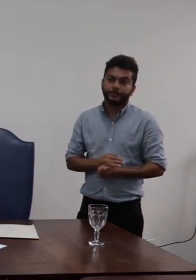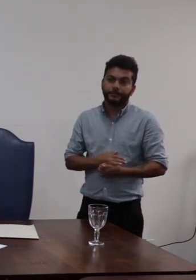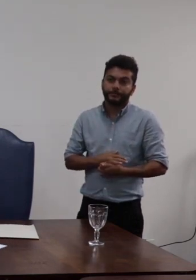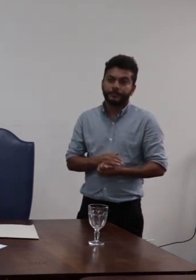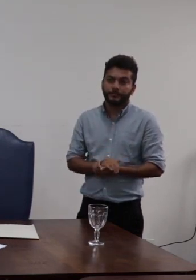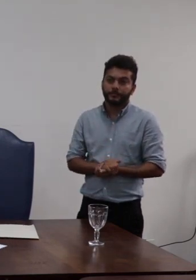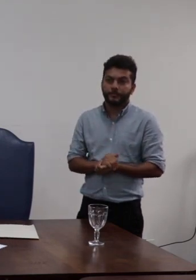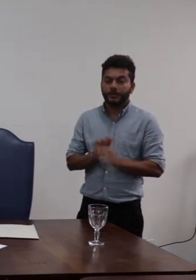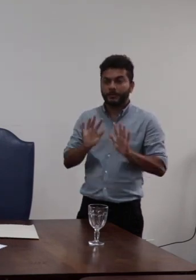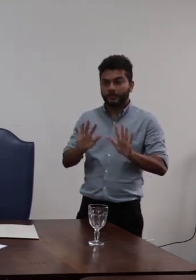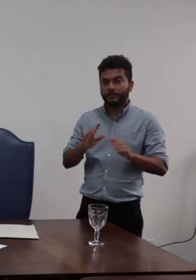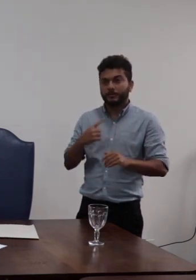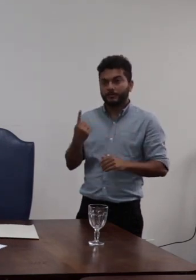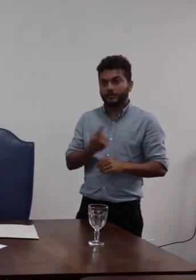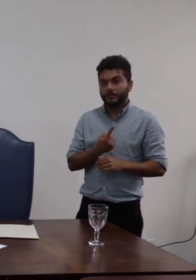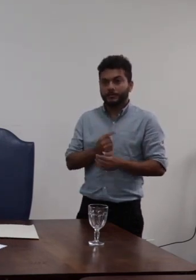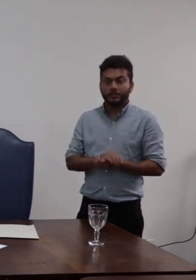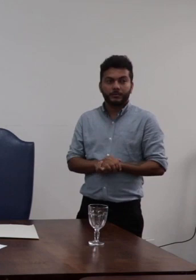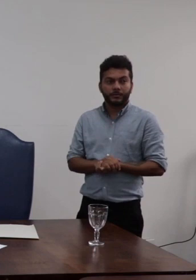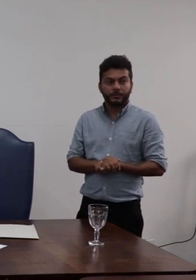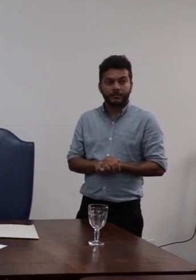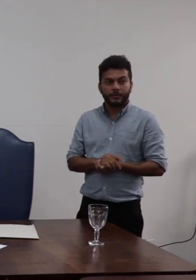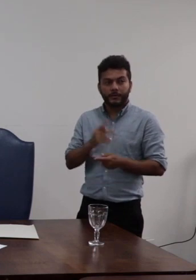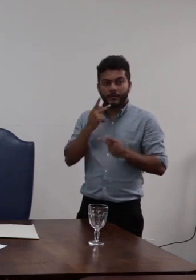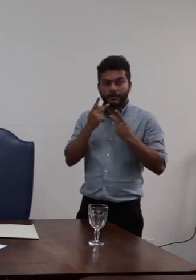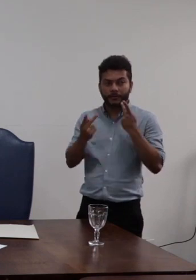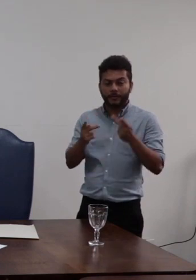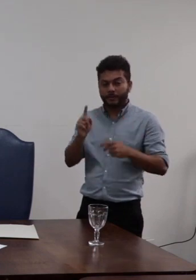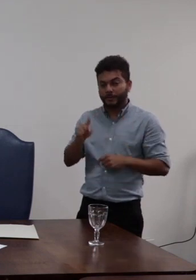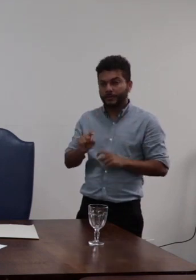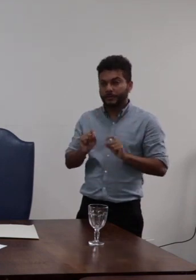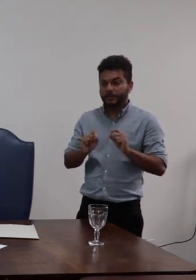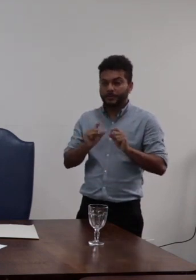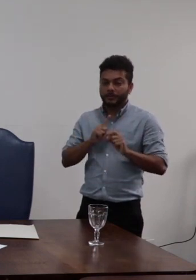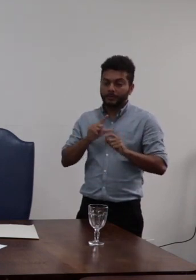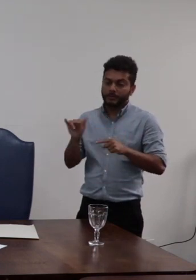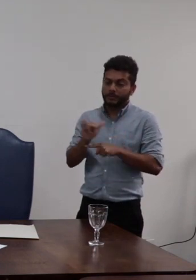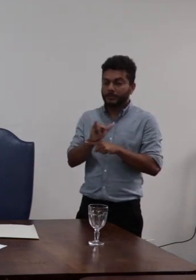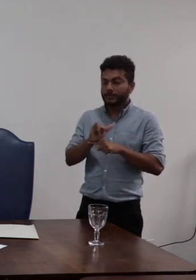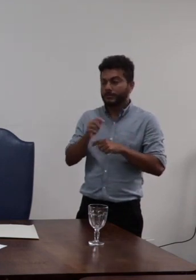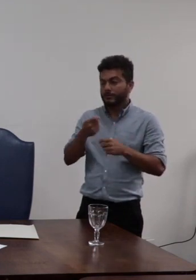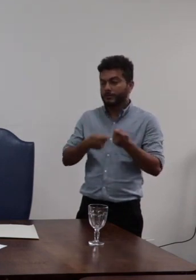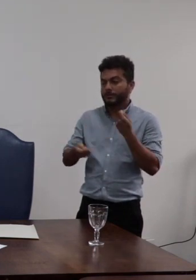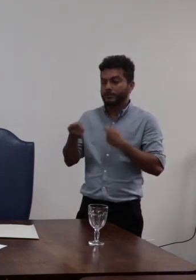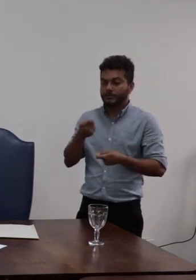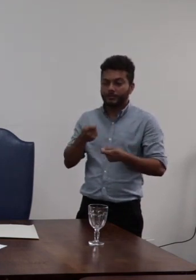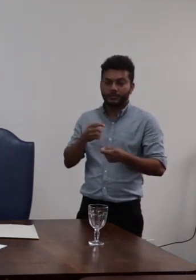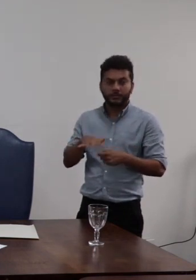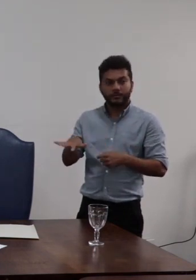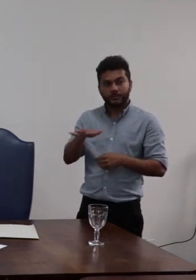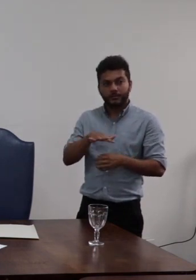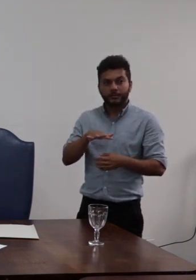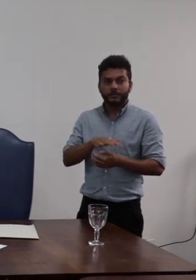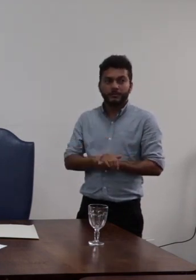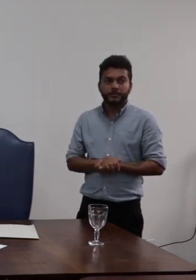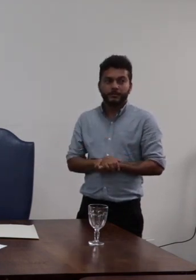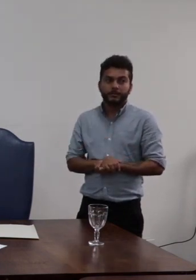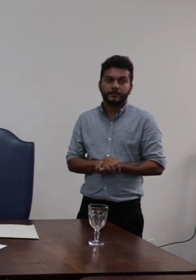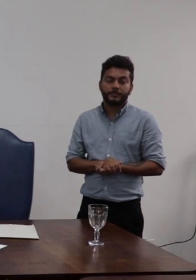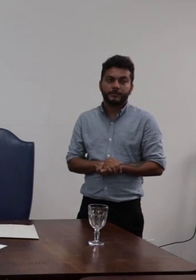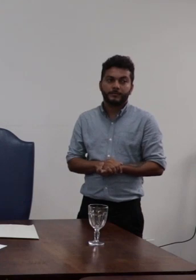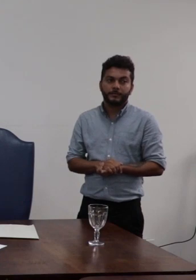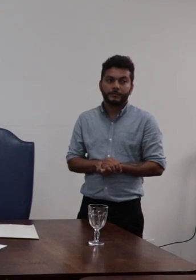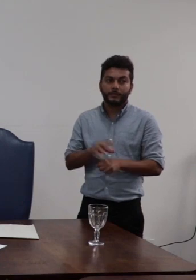mas a gente está falando dos sentimentos administrativos ou nesse caso basicamente a porta dele então a interpretação